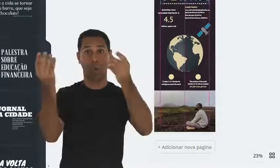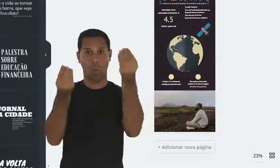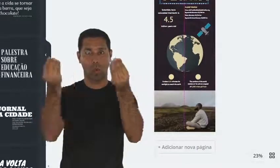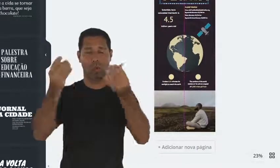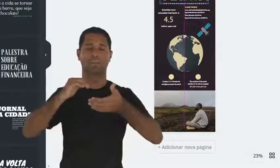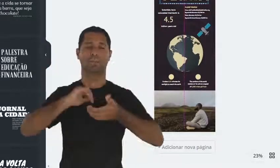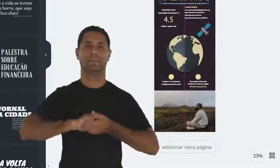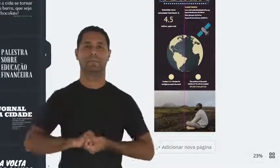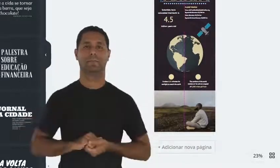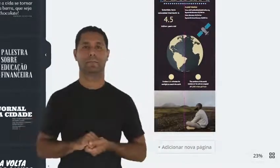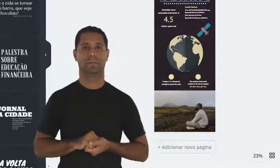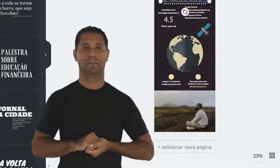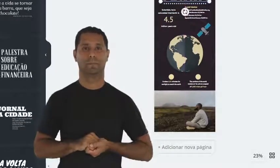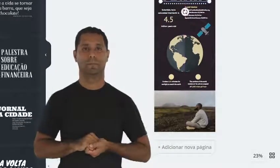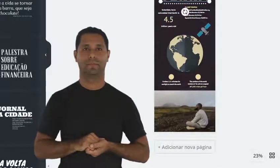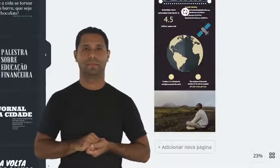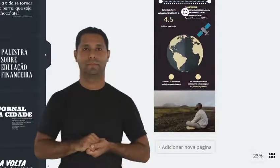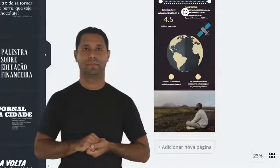Vou modificar.